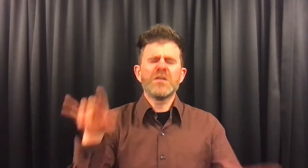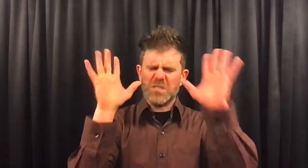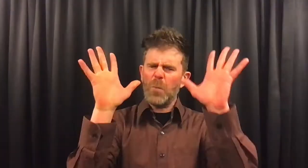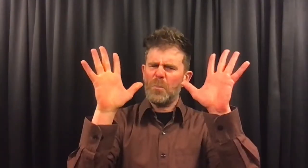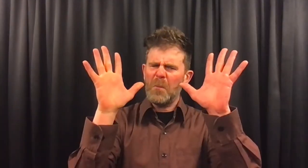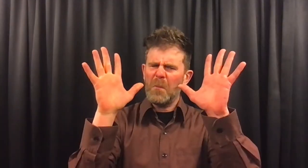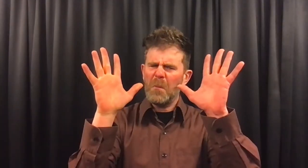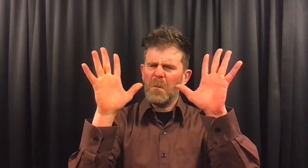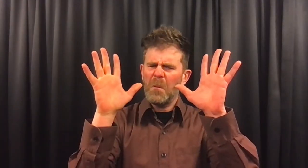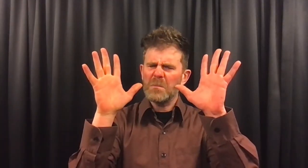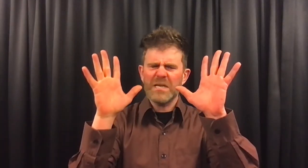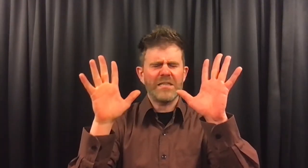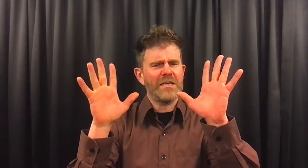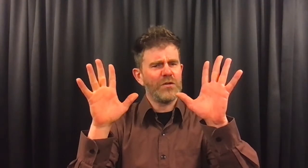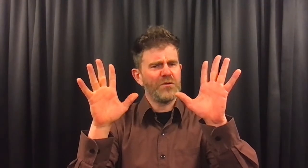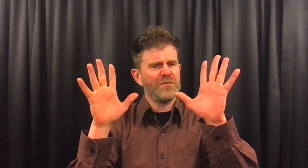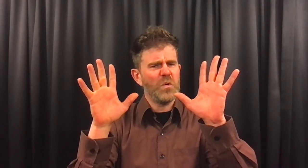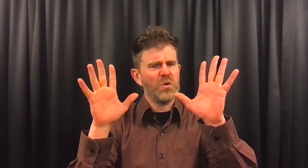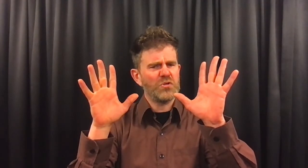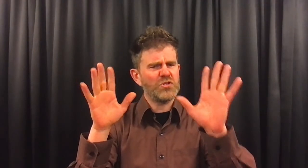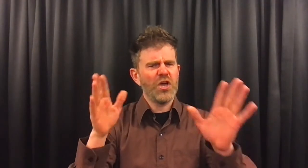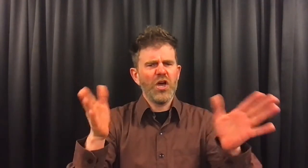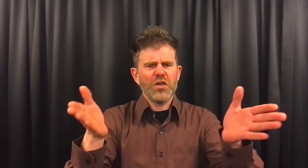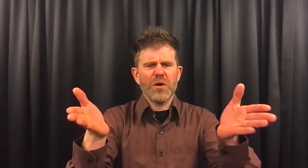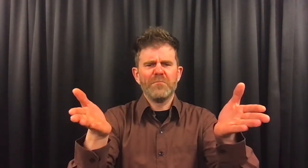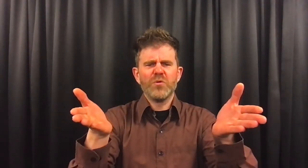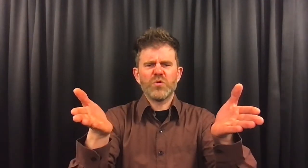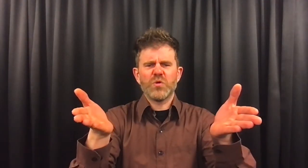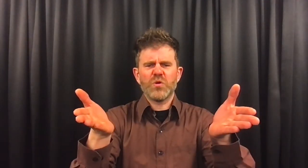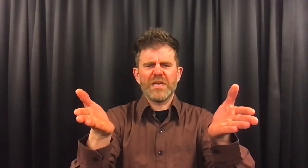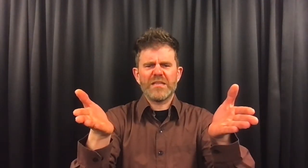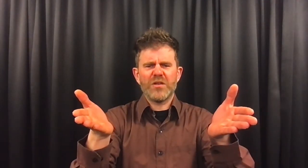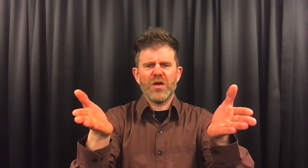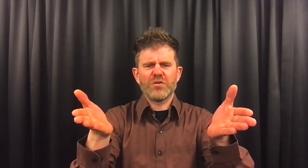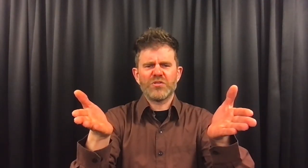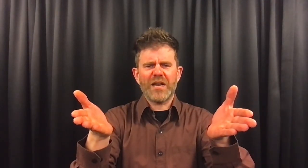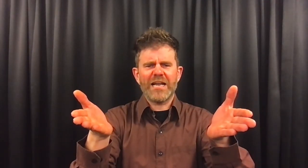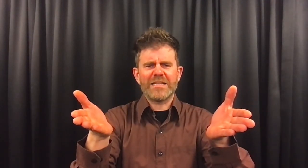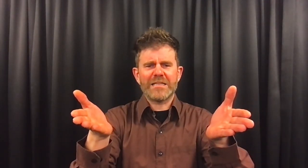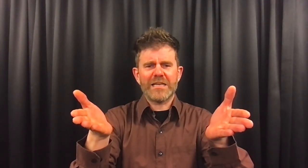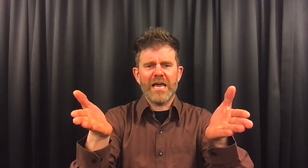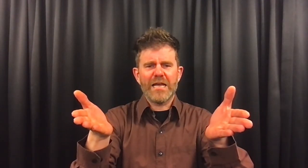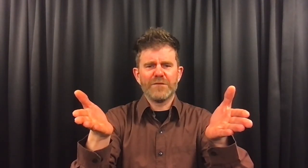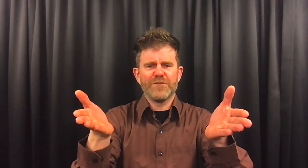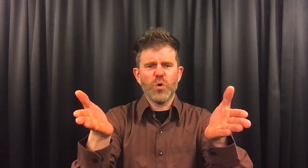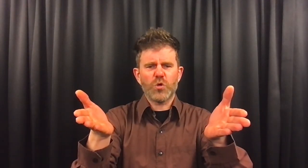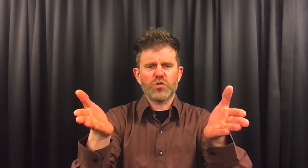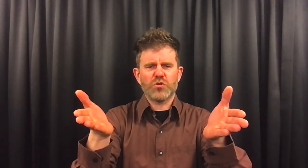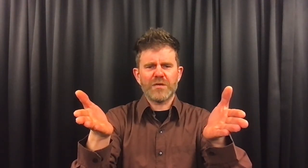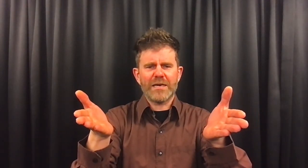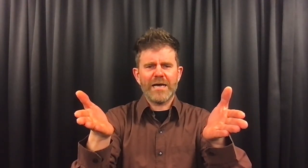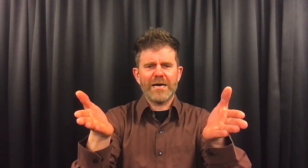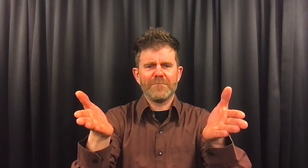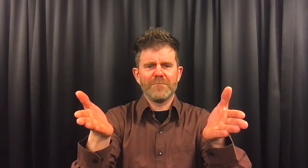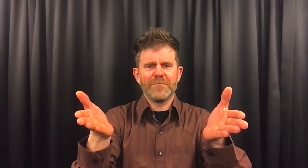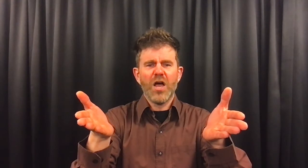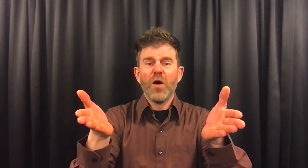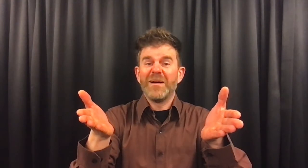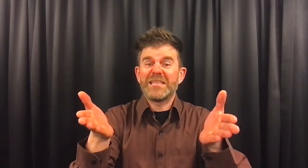Stop, zeiden die andere vogels. Je moet toch niet luisteren naar dat kleine vogeltje zonder naam. Want het